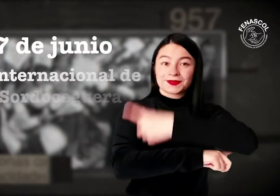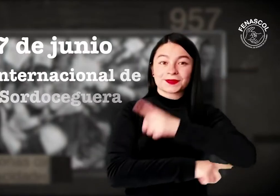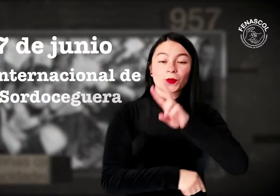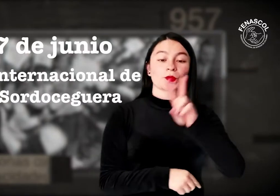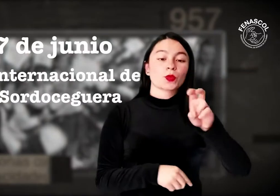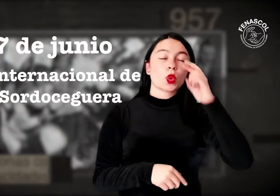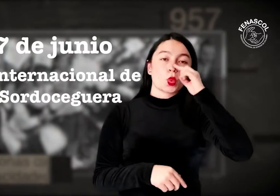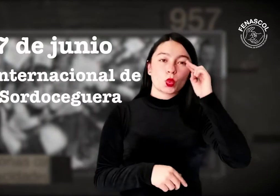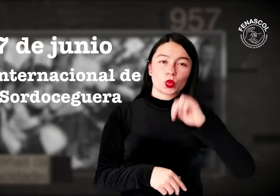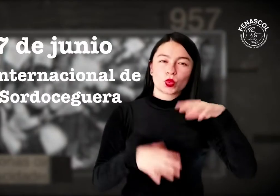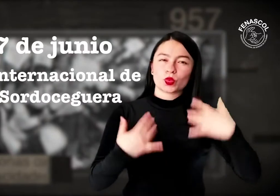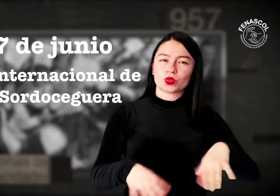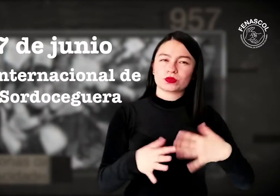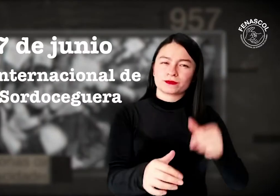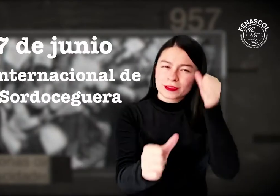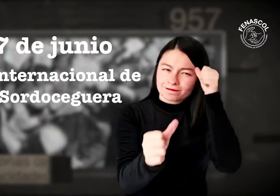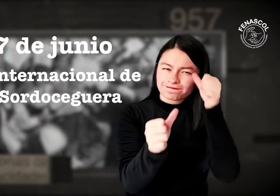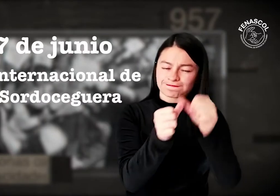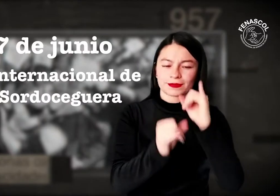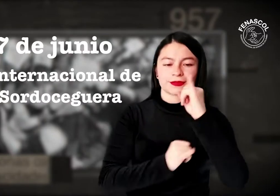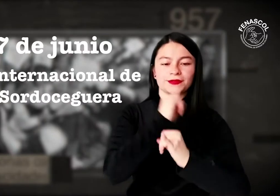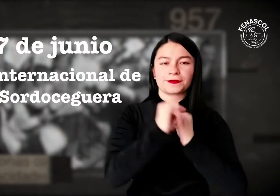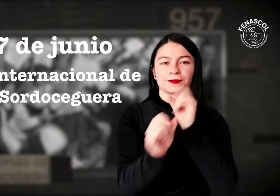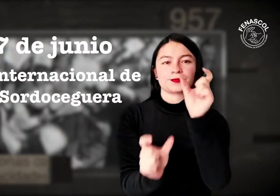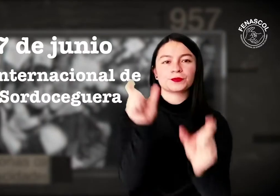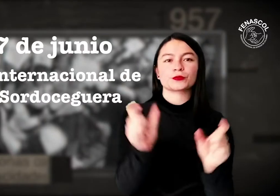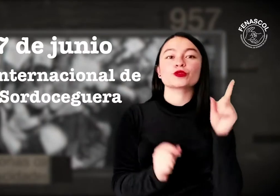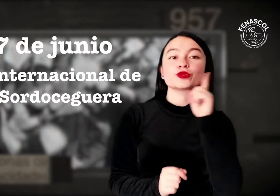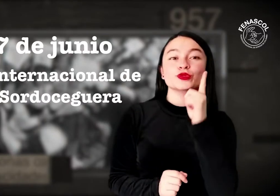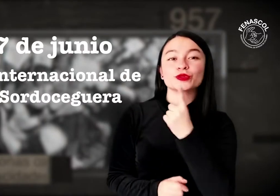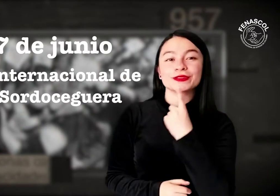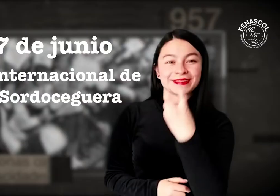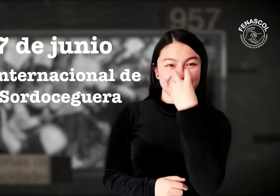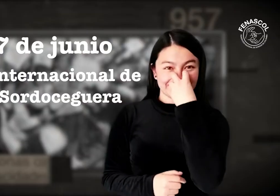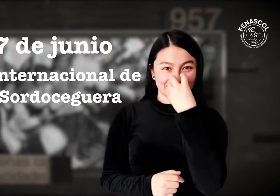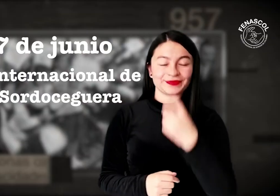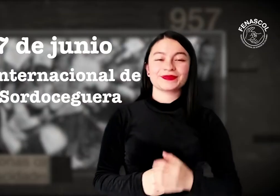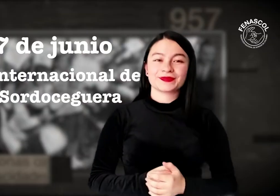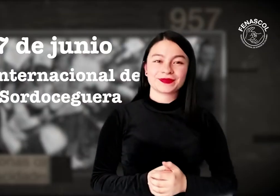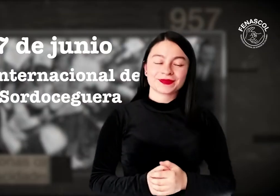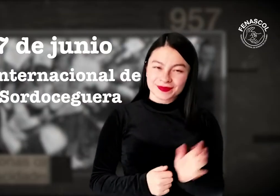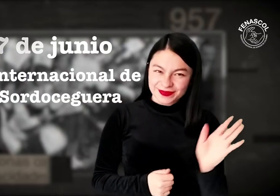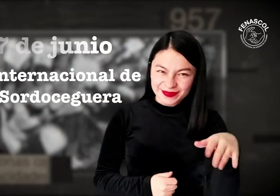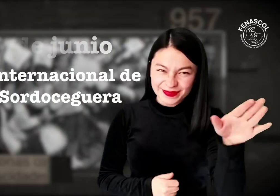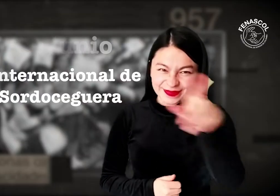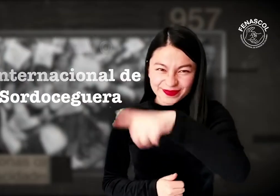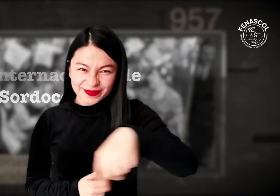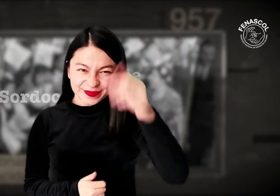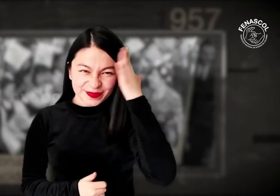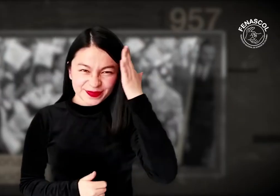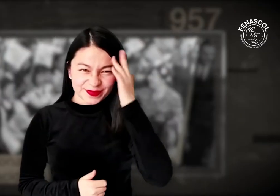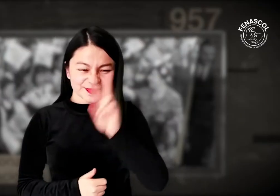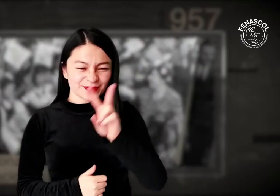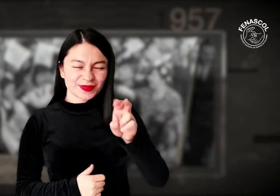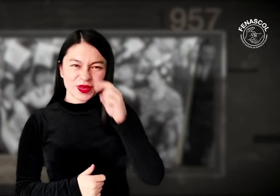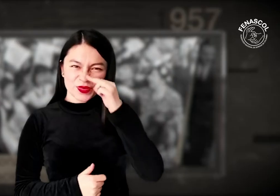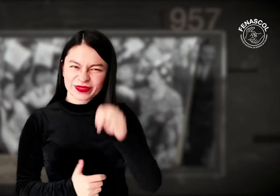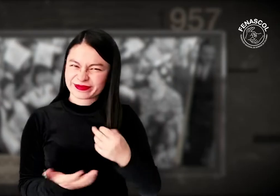27 de junio Fue declarado el Día Internacional de la Sordo-Ceguera. ¿Ustedes saben por qué se